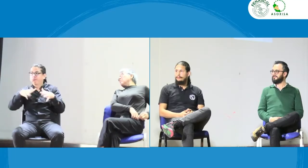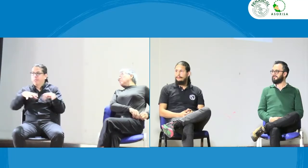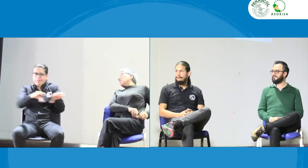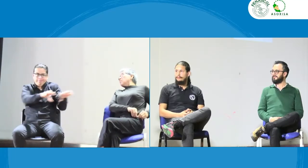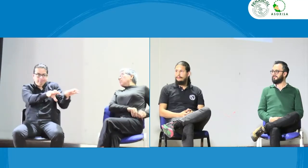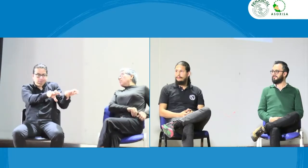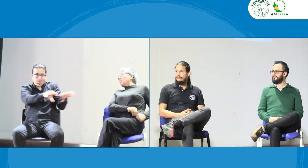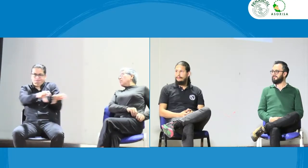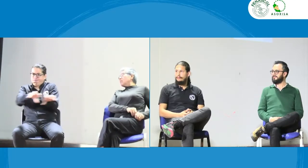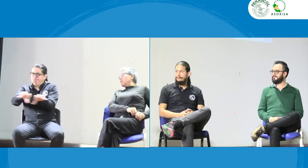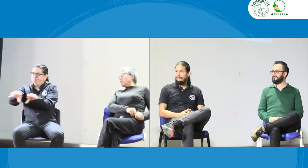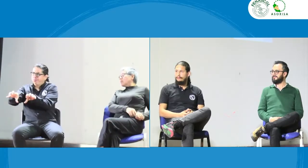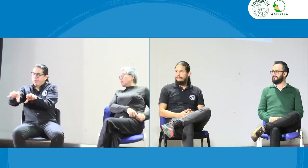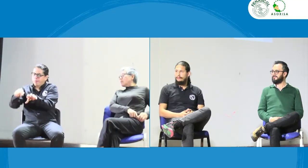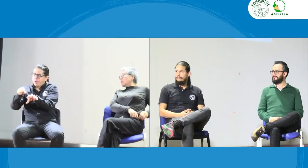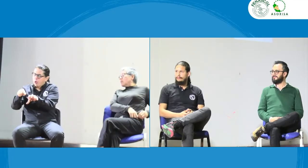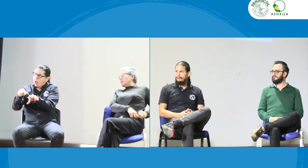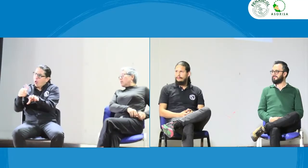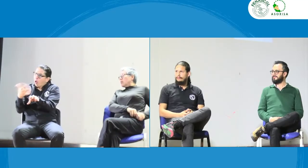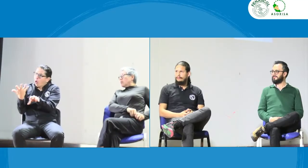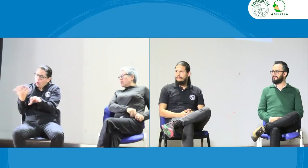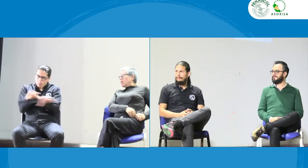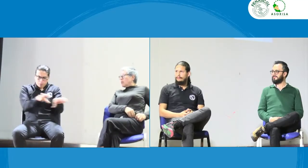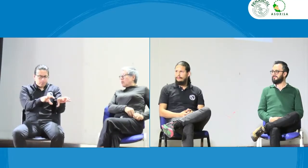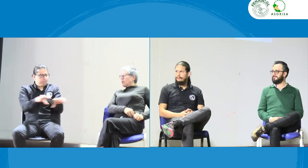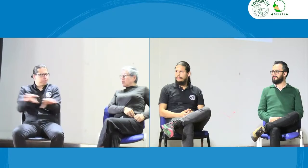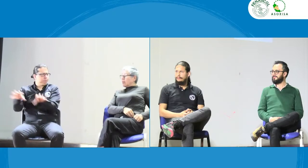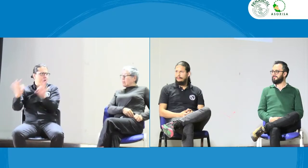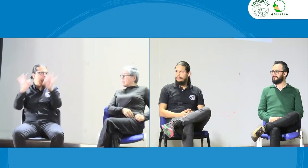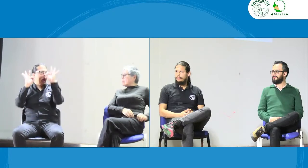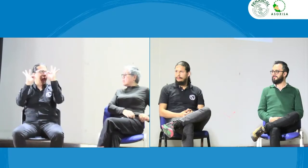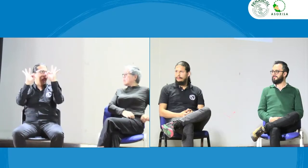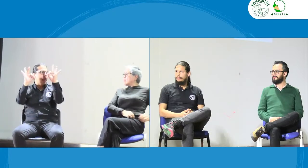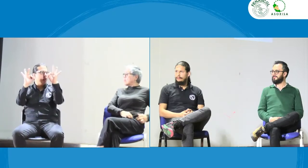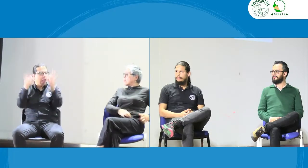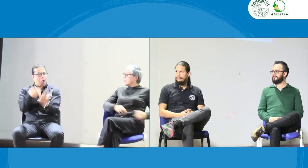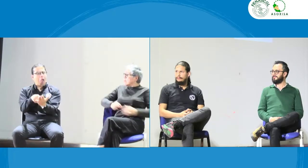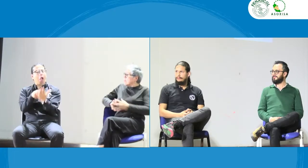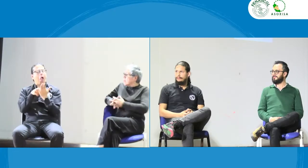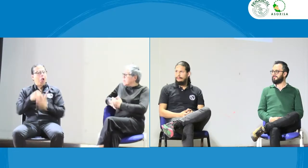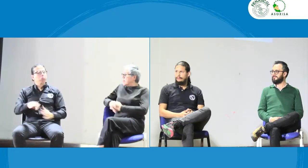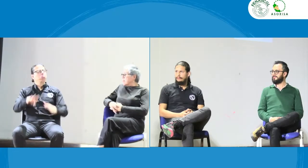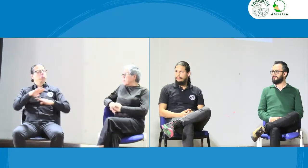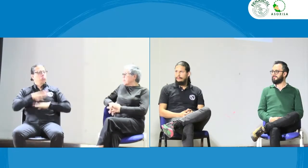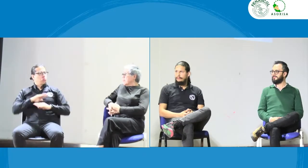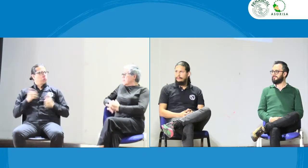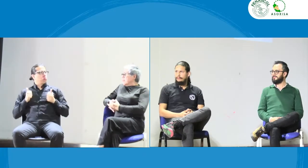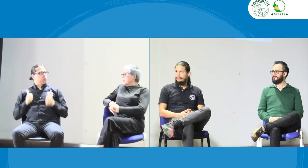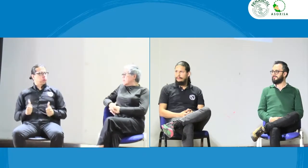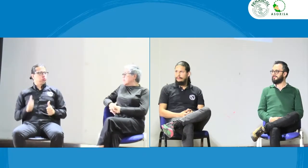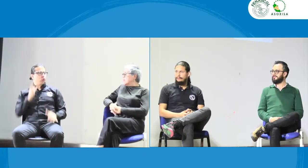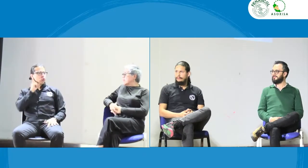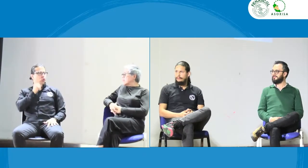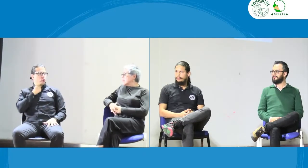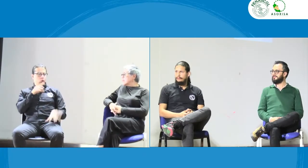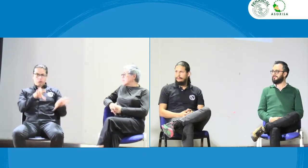Para que los intérpretes puedan prestar este servicio de calidad y tengan una conducta